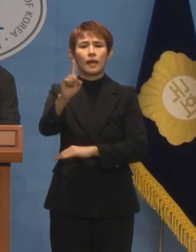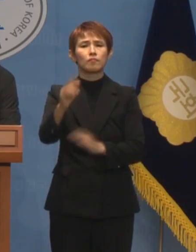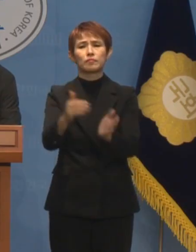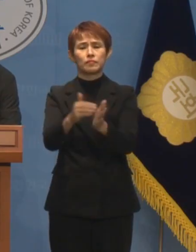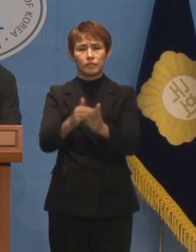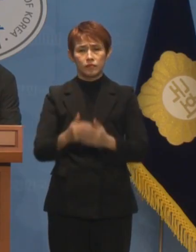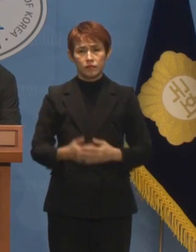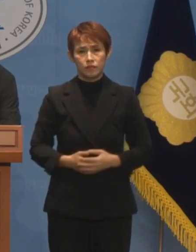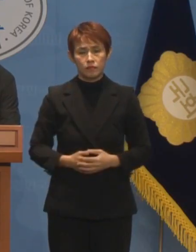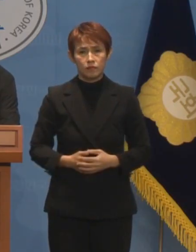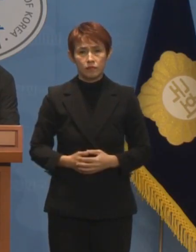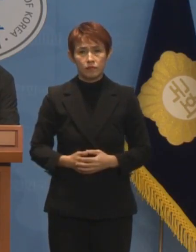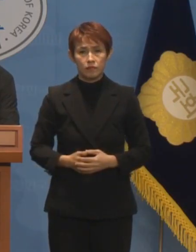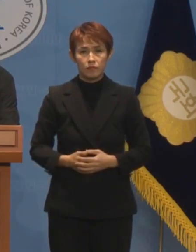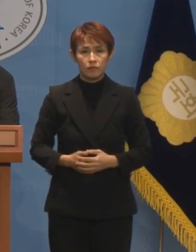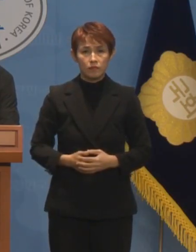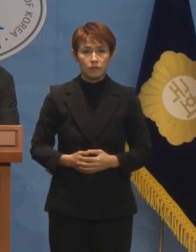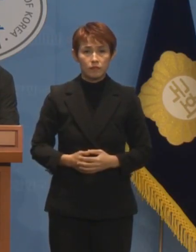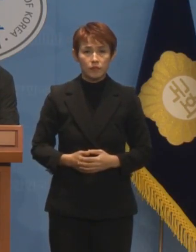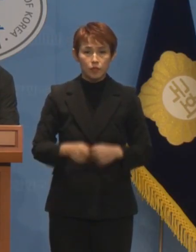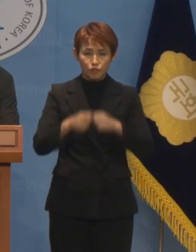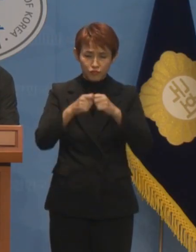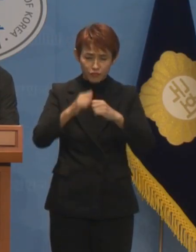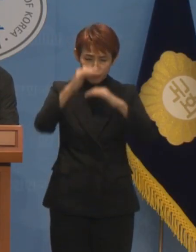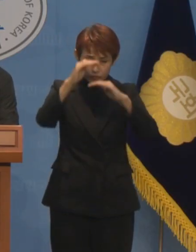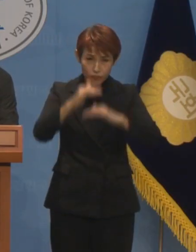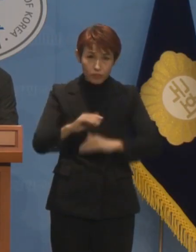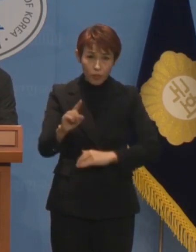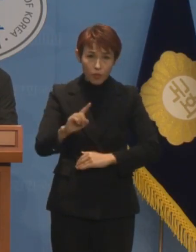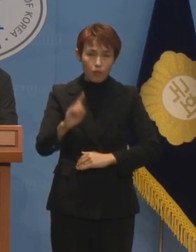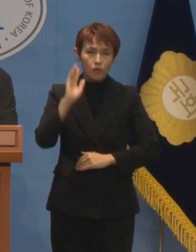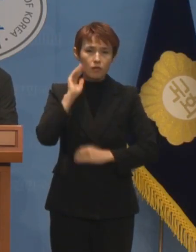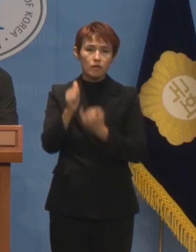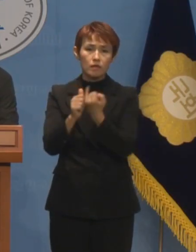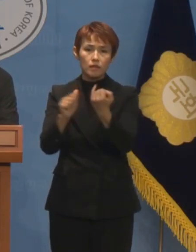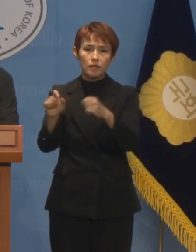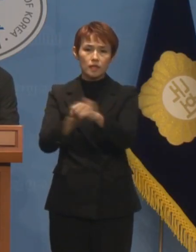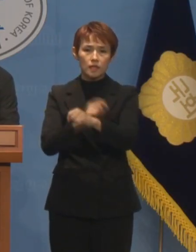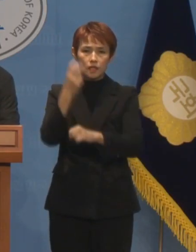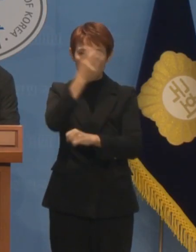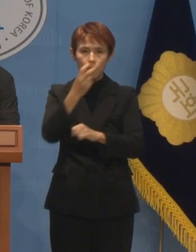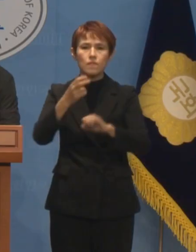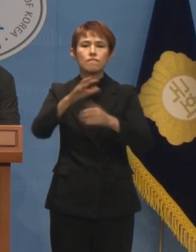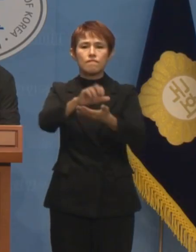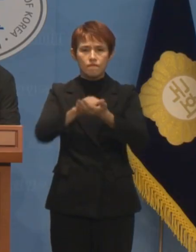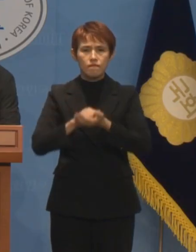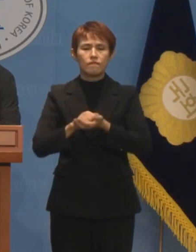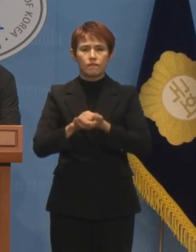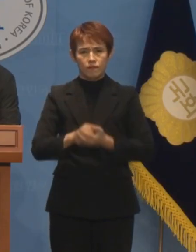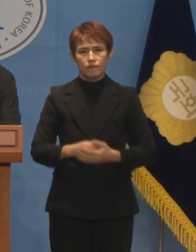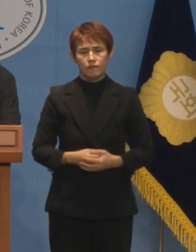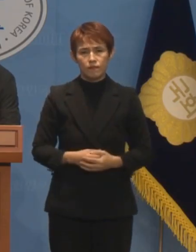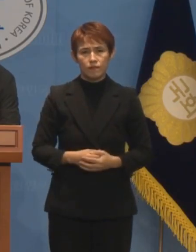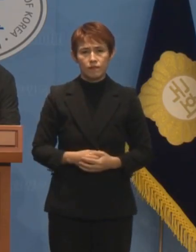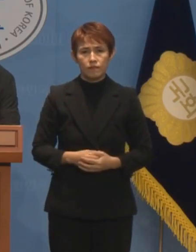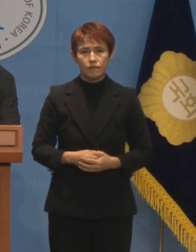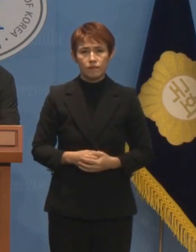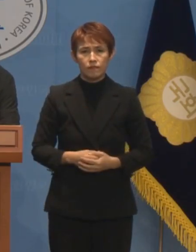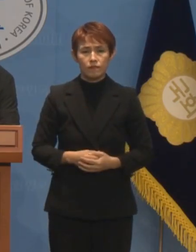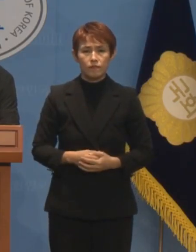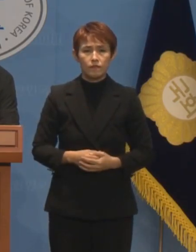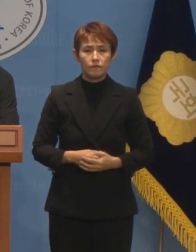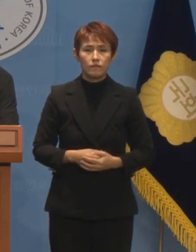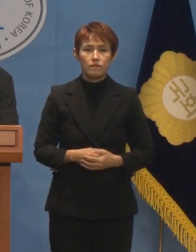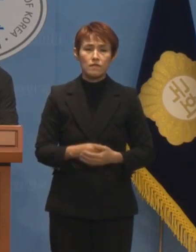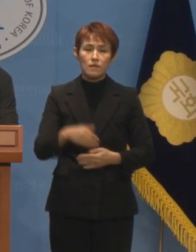그리고 그 최소한의 구체적 조치는 김건희 특검부터 수용하는 것입니다. 이미 부정선거